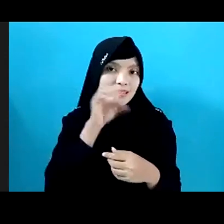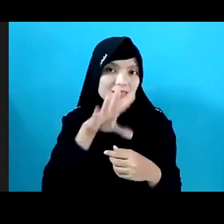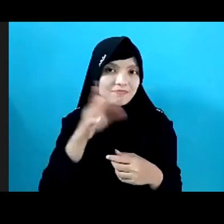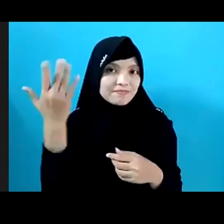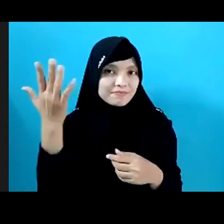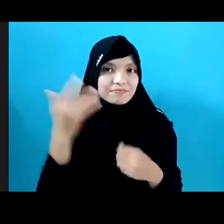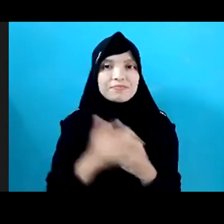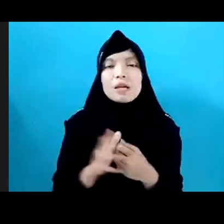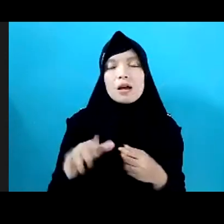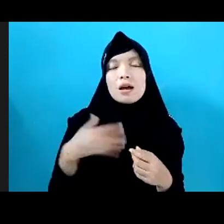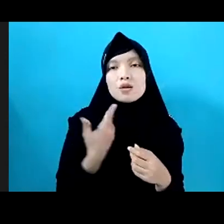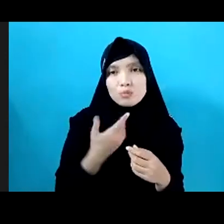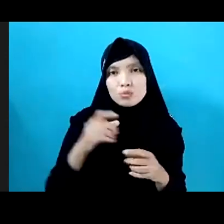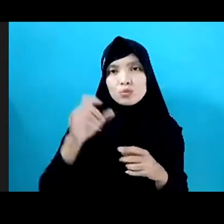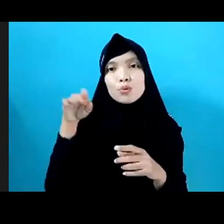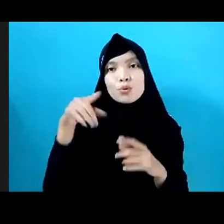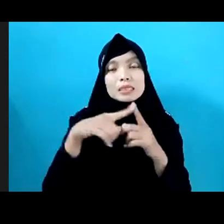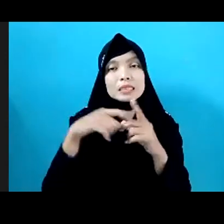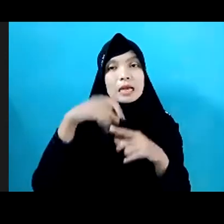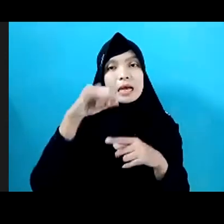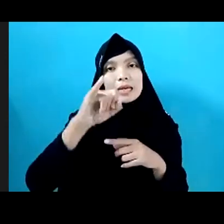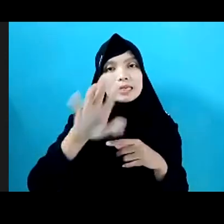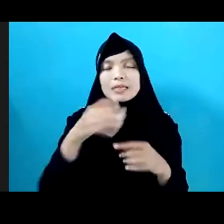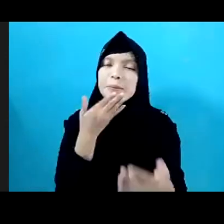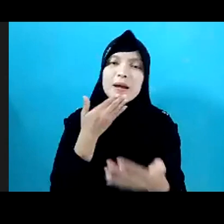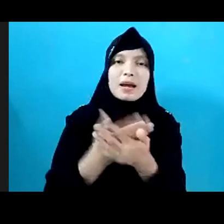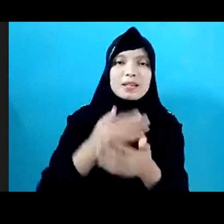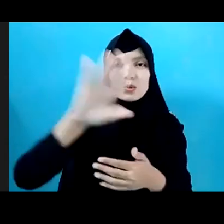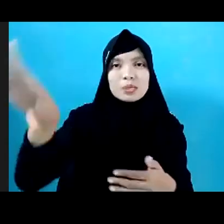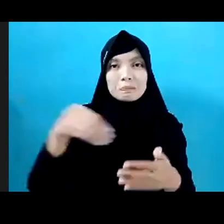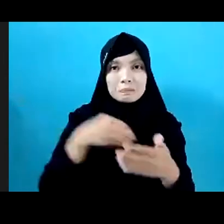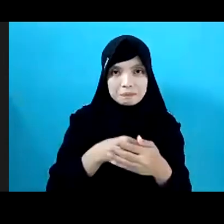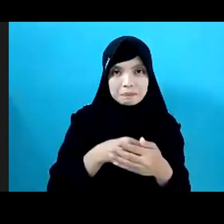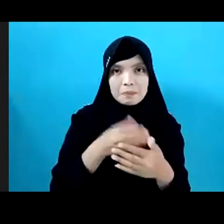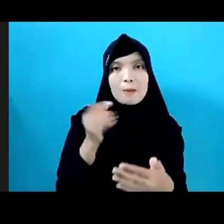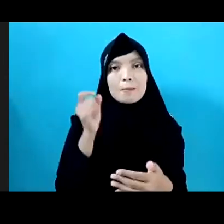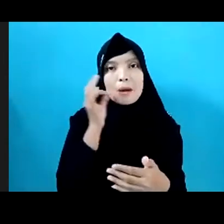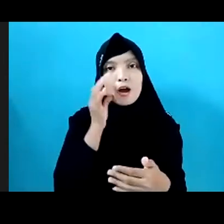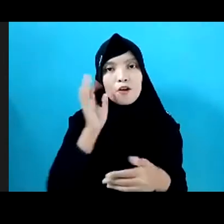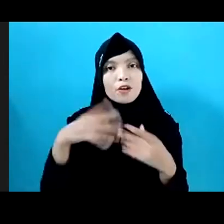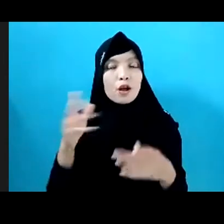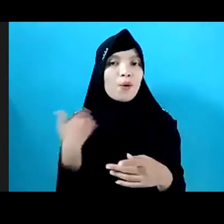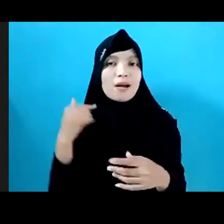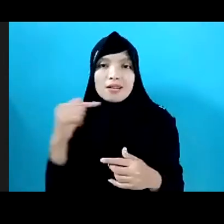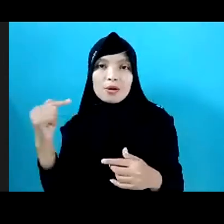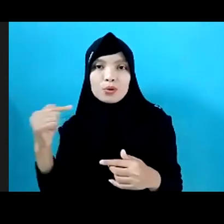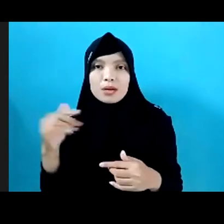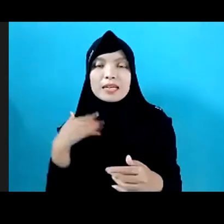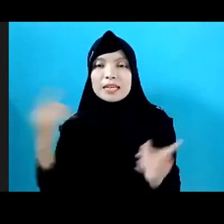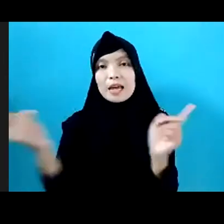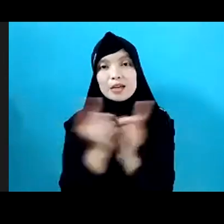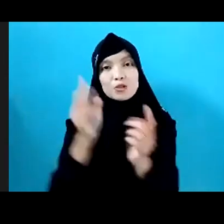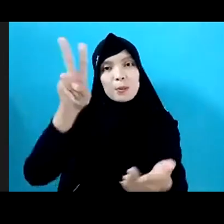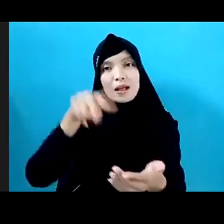saya Zakiya Arvan sekali lagi mengucapkan terima kasih atas partisipasi Anda. Mohon maaf jika ada kekurangan, kita jumpa lagi di